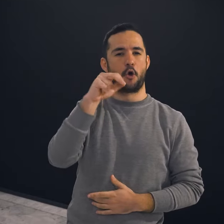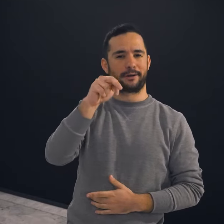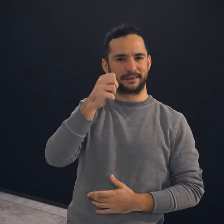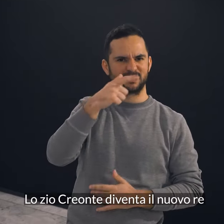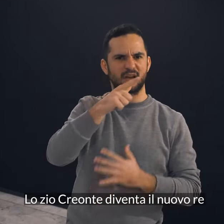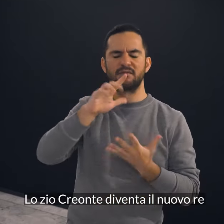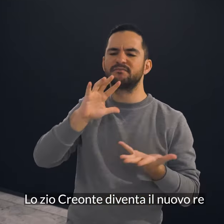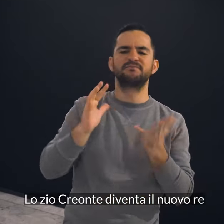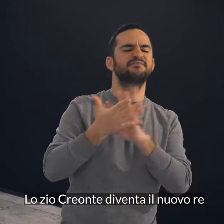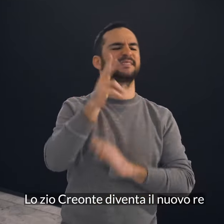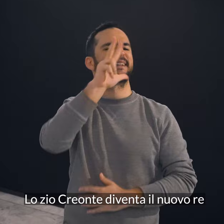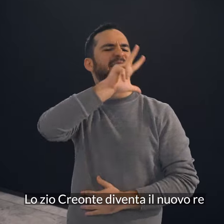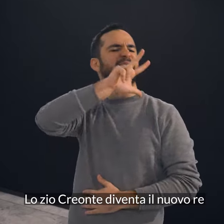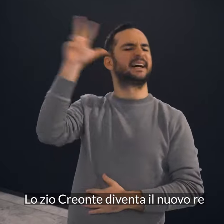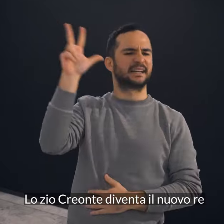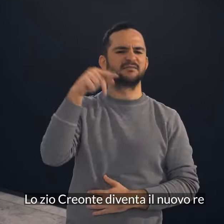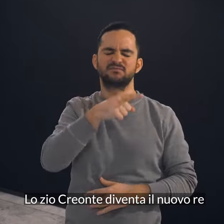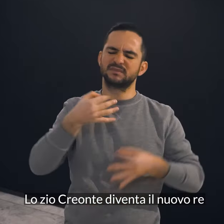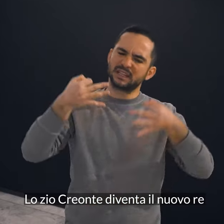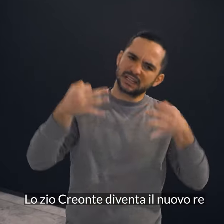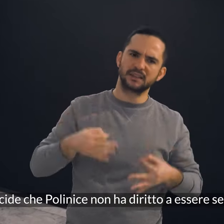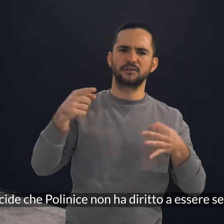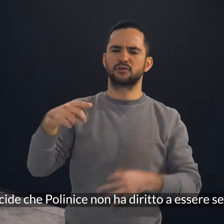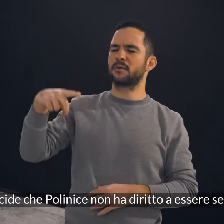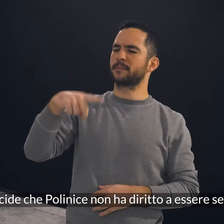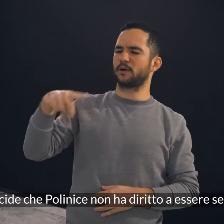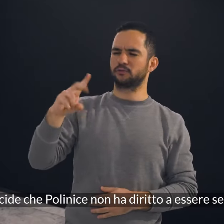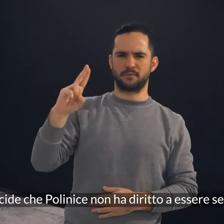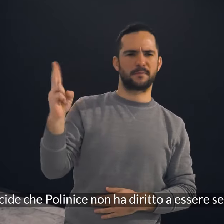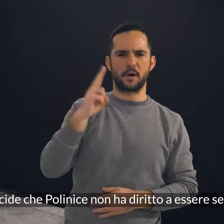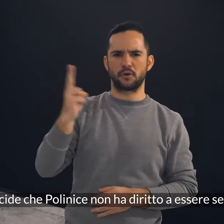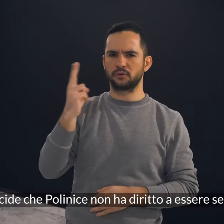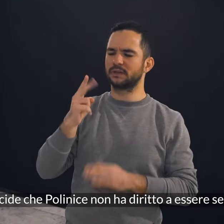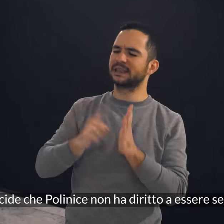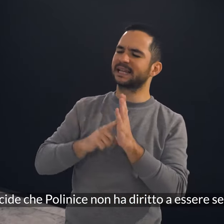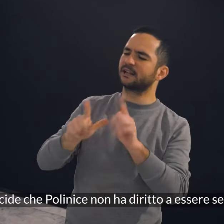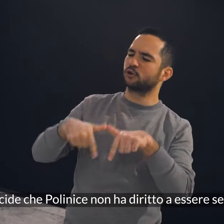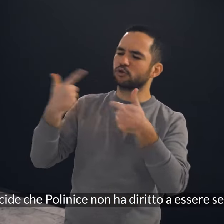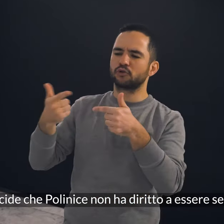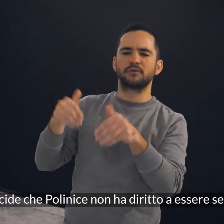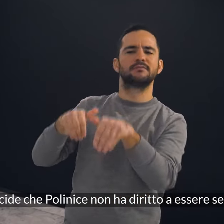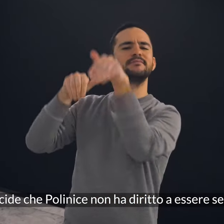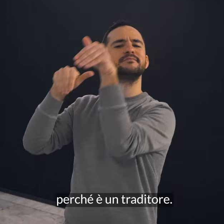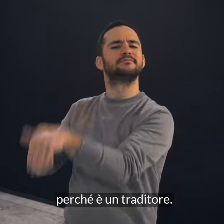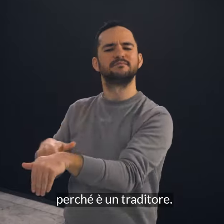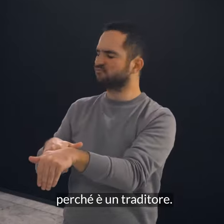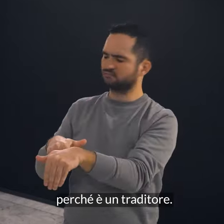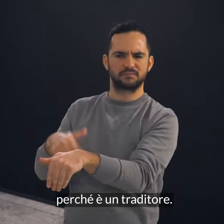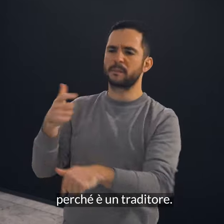Lo zio Creonte diventa il nuovo re e decide che Polinice non ha diritto a essere sepolto perché è un